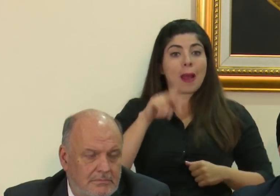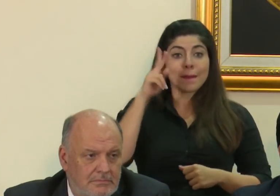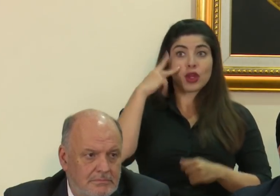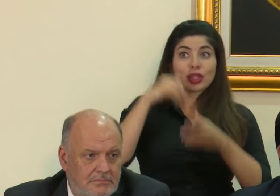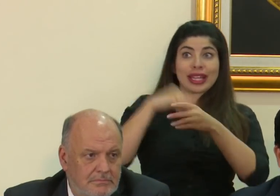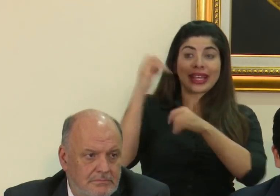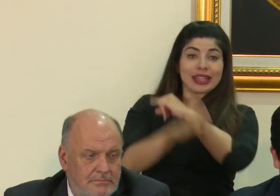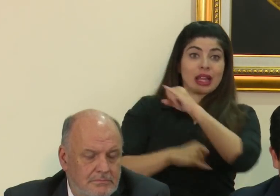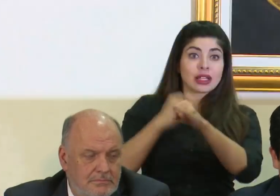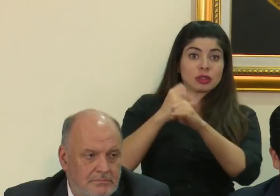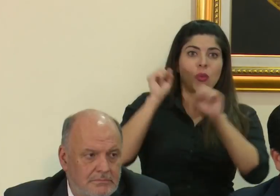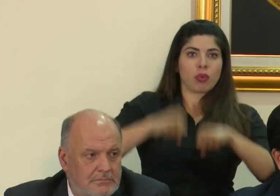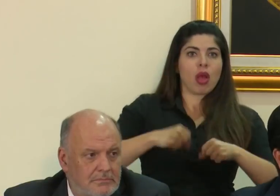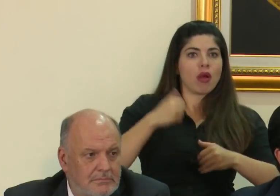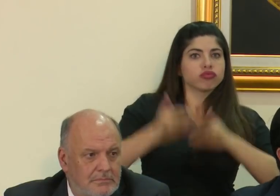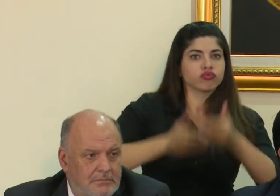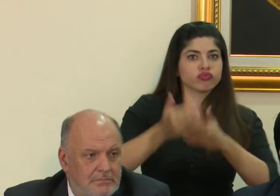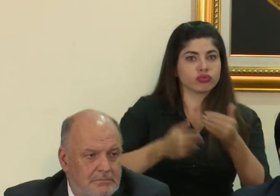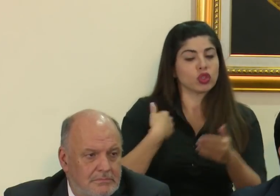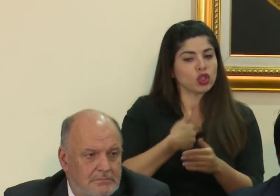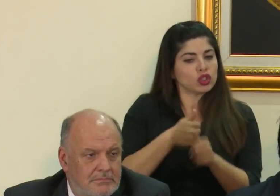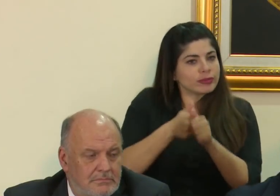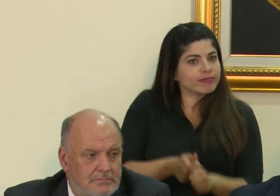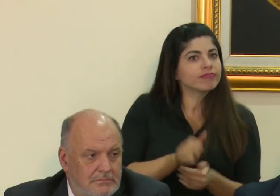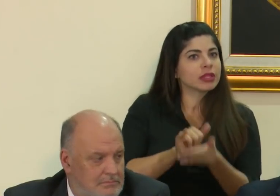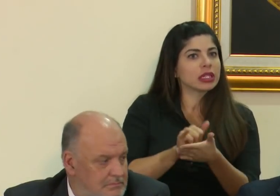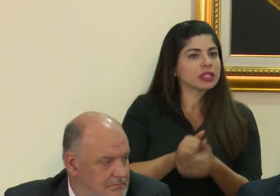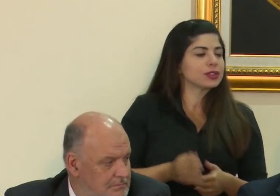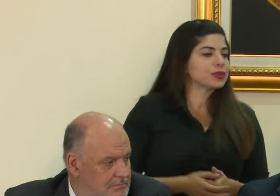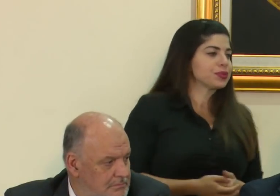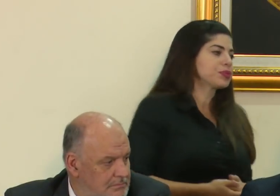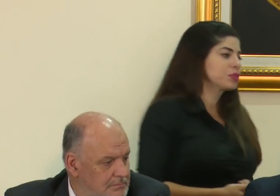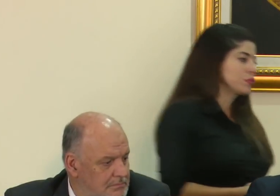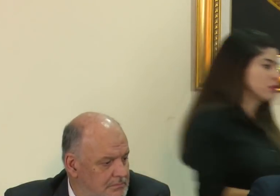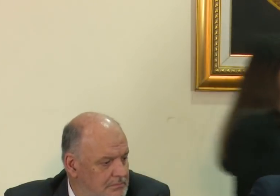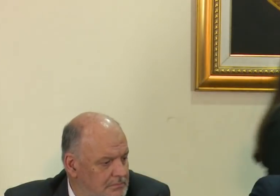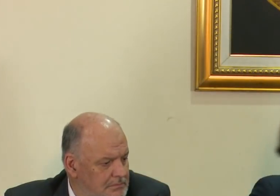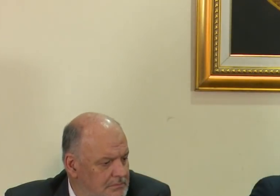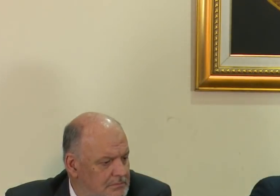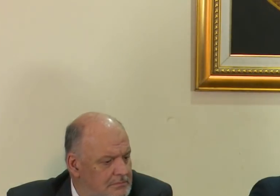será a que nosotros apelaremos. Señor canciller.